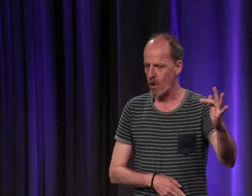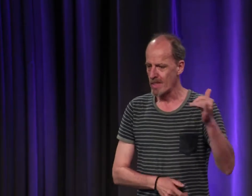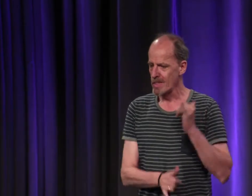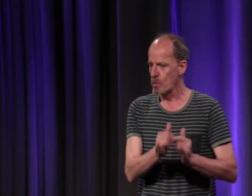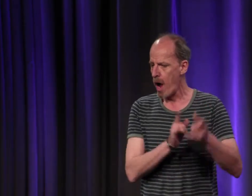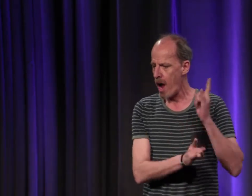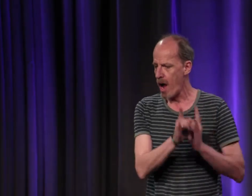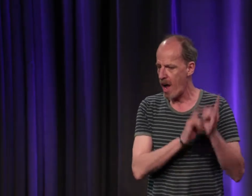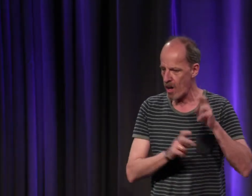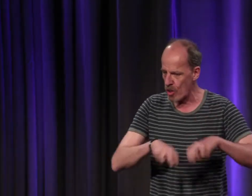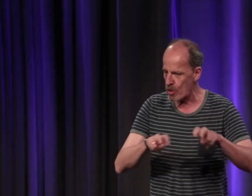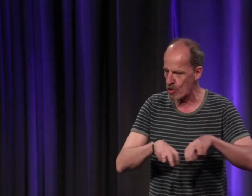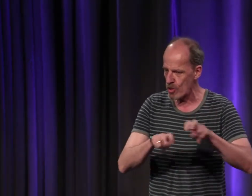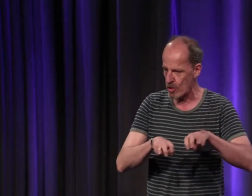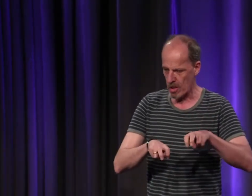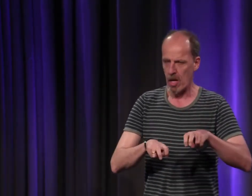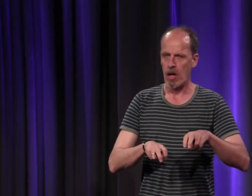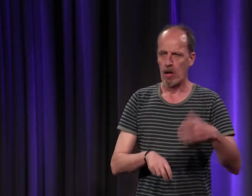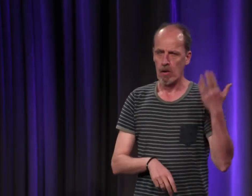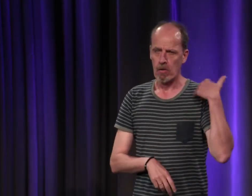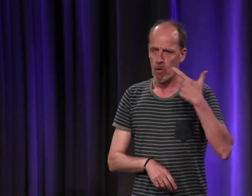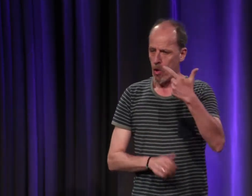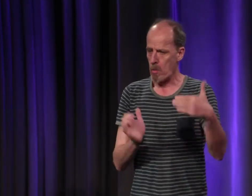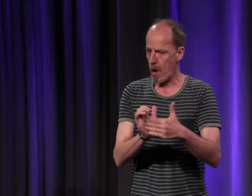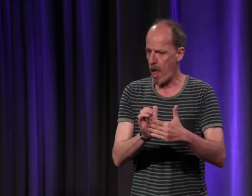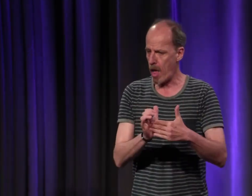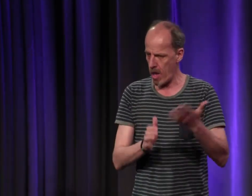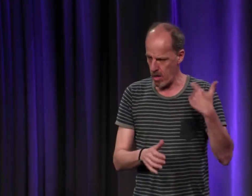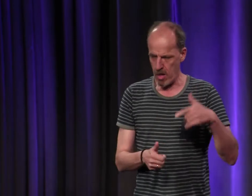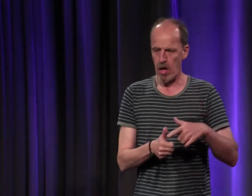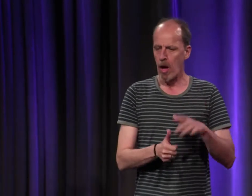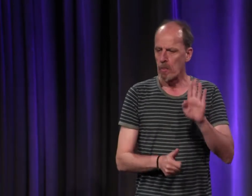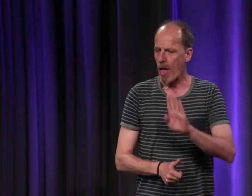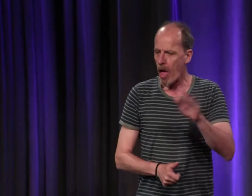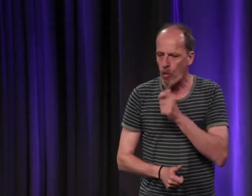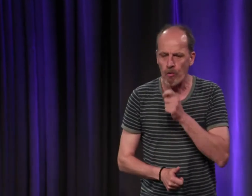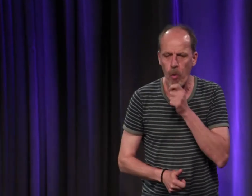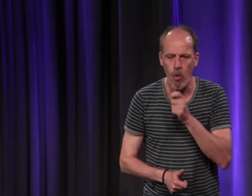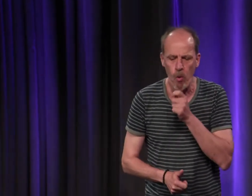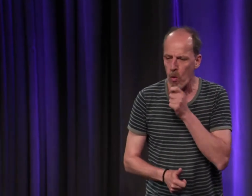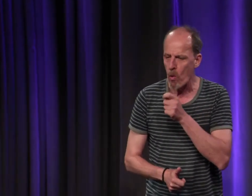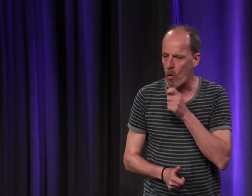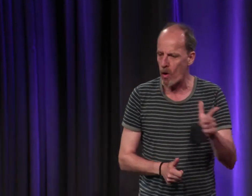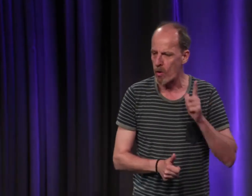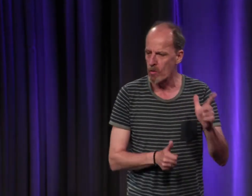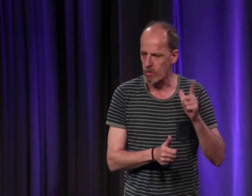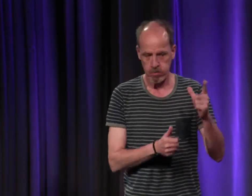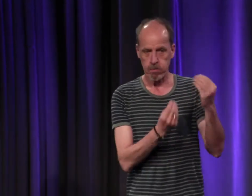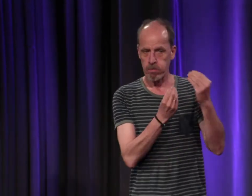Ruchot je suis également historien depuis 2000 à l'époque de Bernard Truffaut